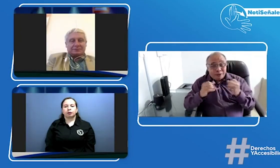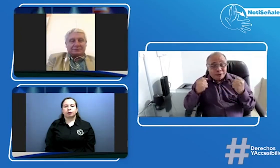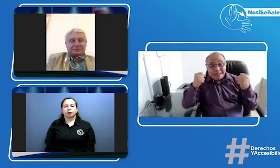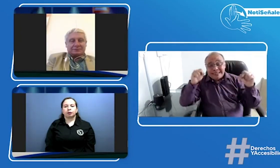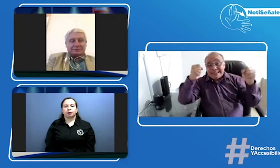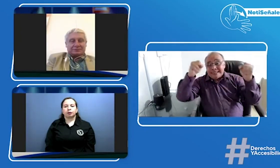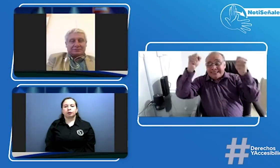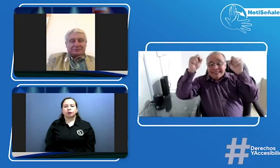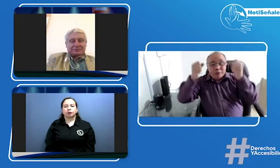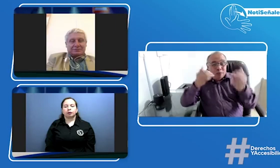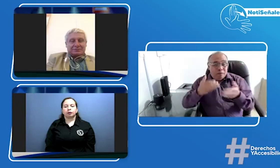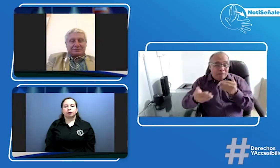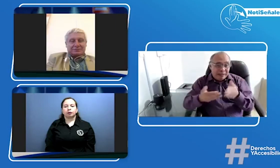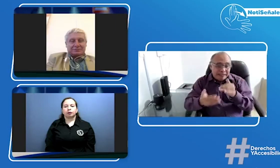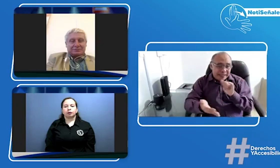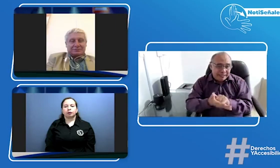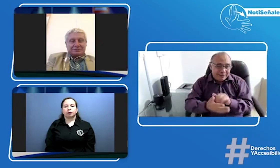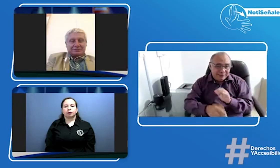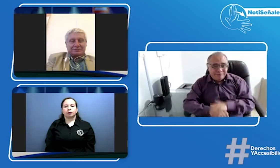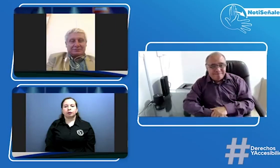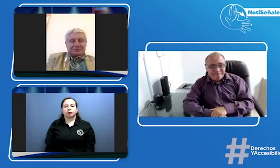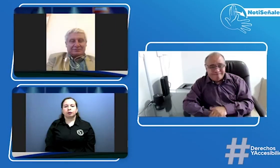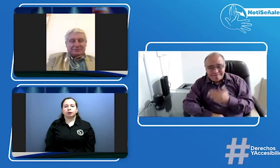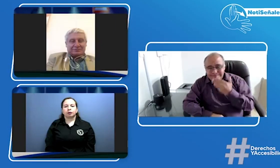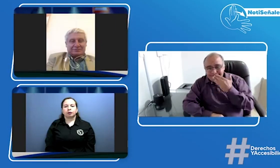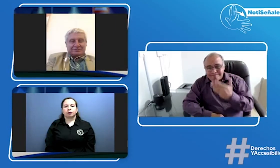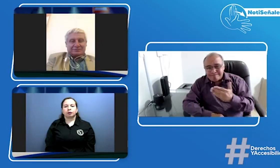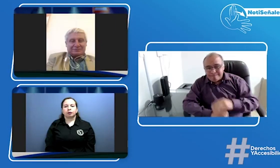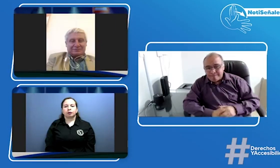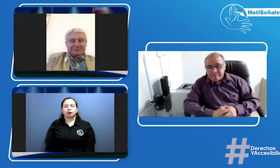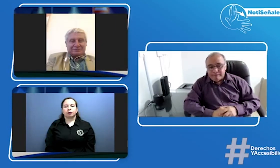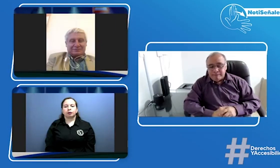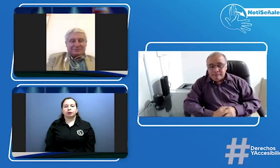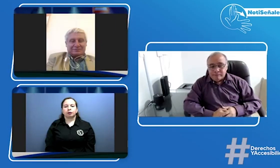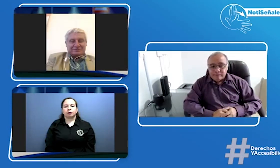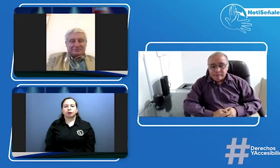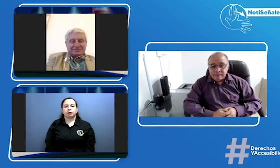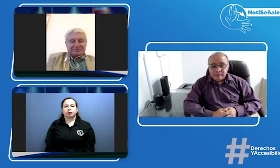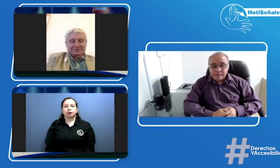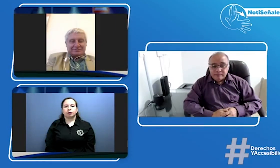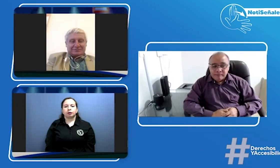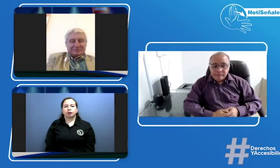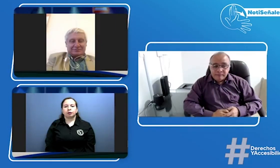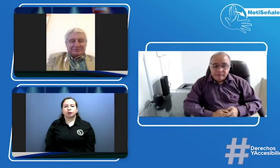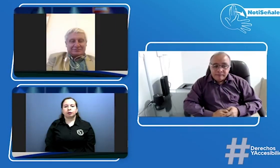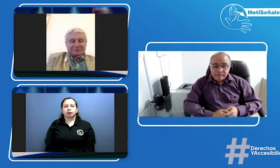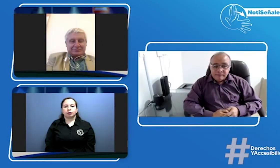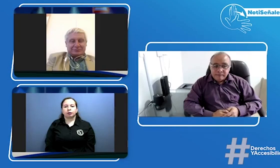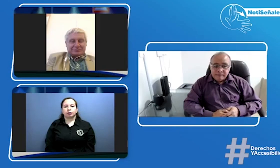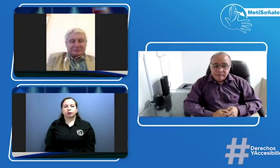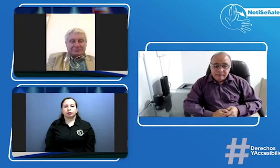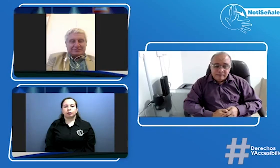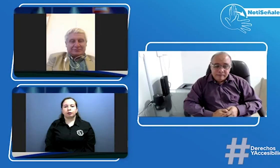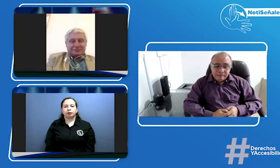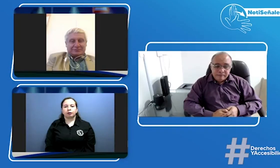buena manera la comunidad sorda lo necesita y está muy afanada por esto muchas gracias doctor Albeiro